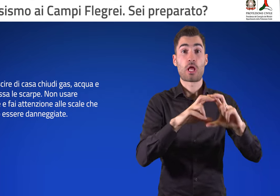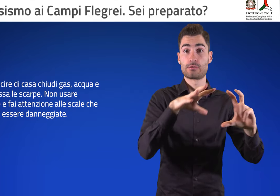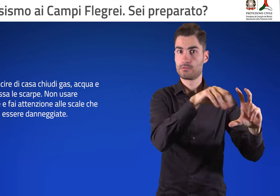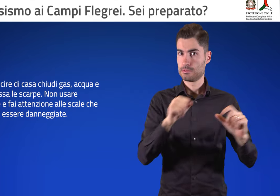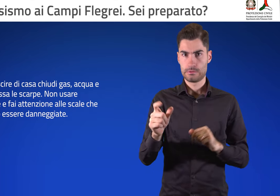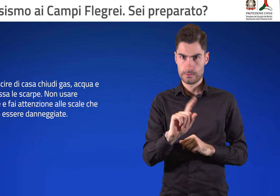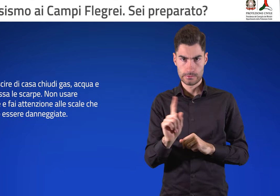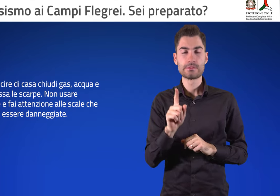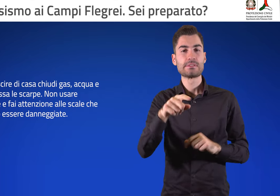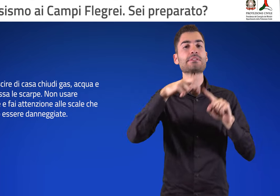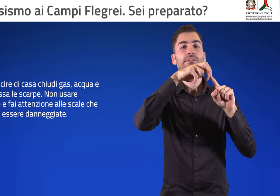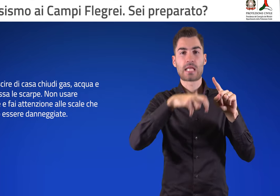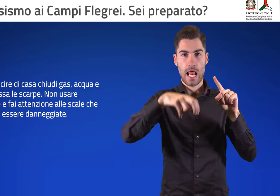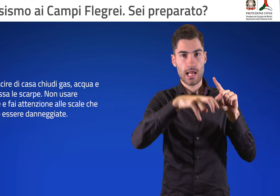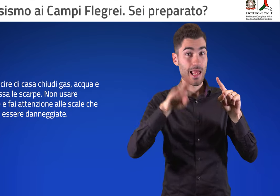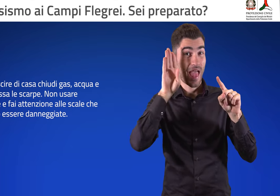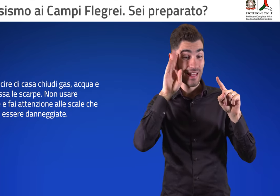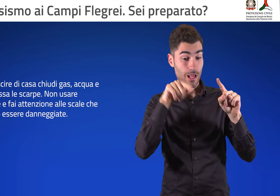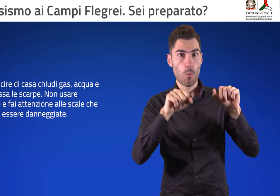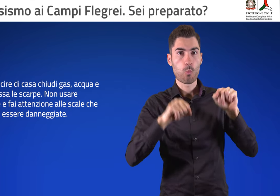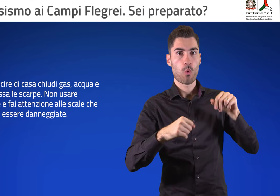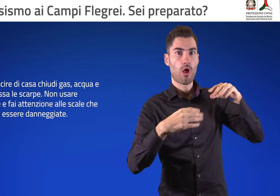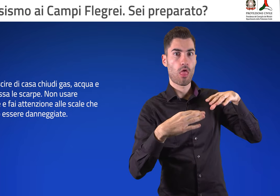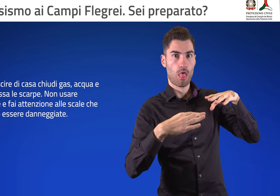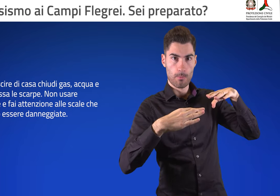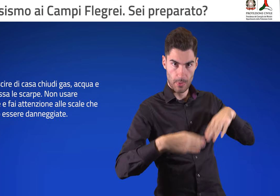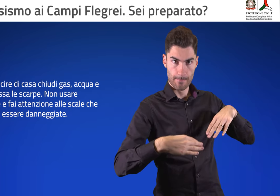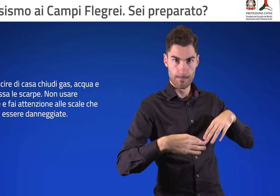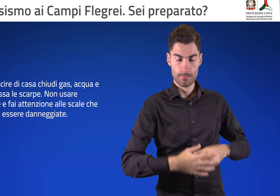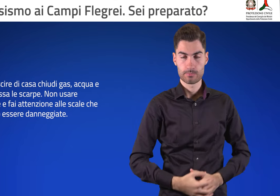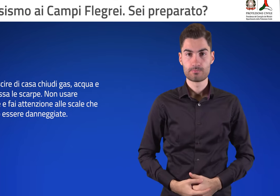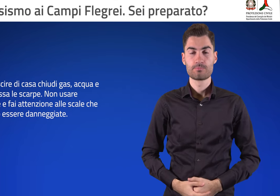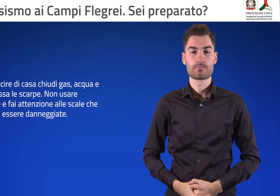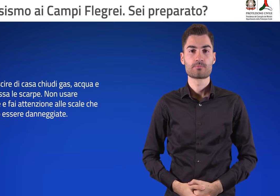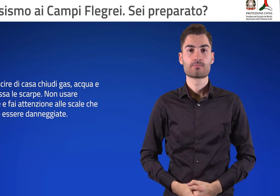'ascensore e fai attenzione alle scale, che potrebbero essere danneggiate.